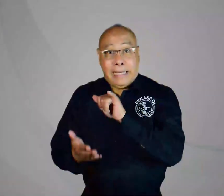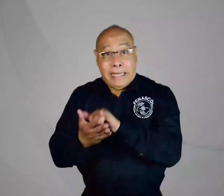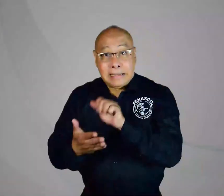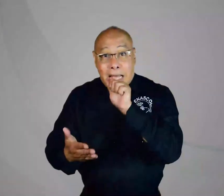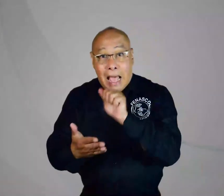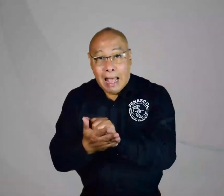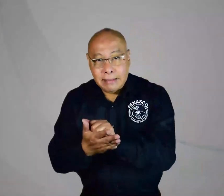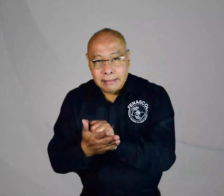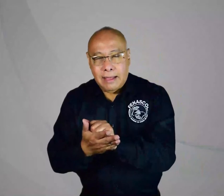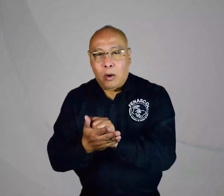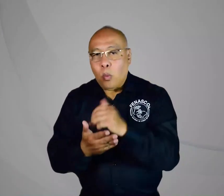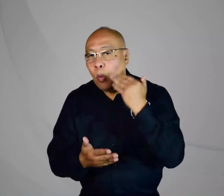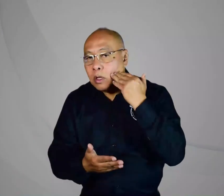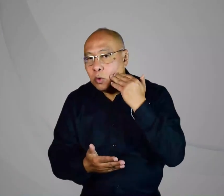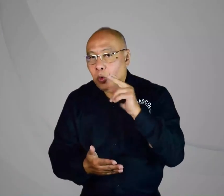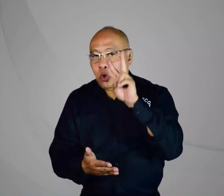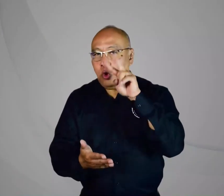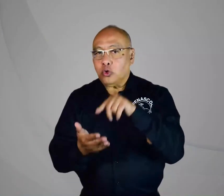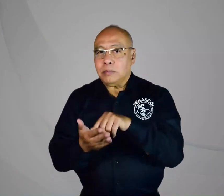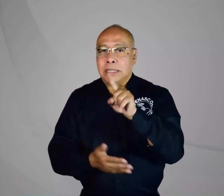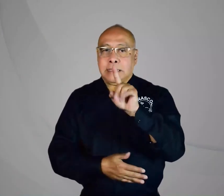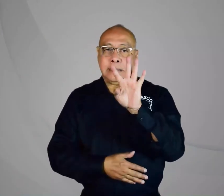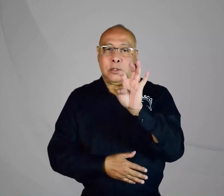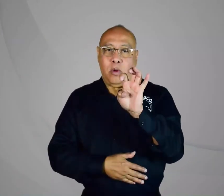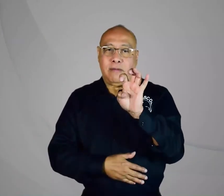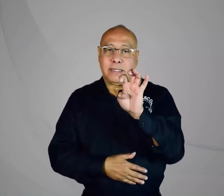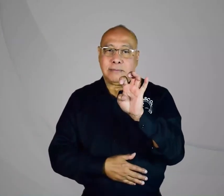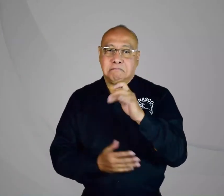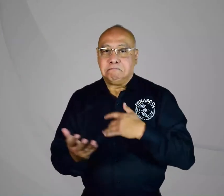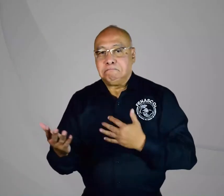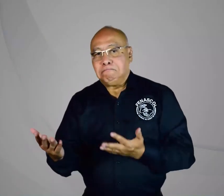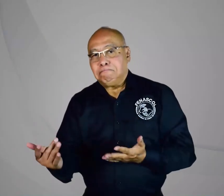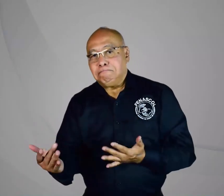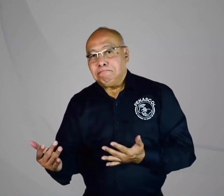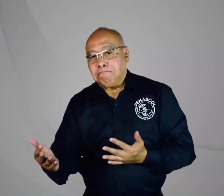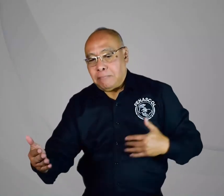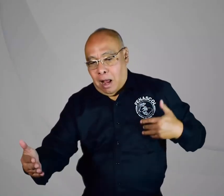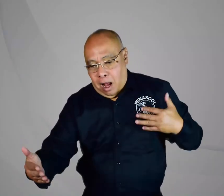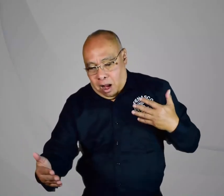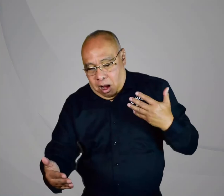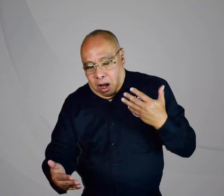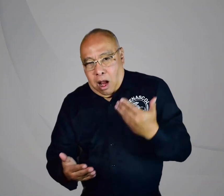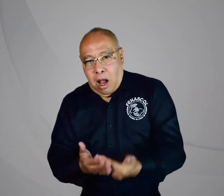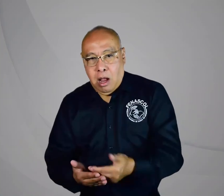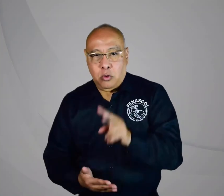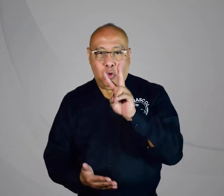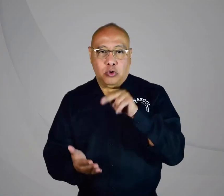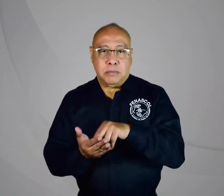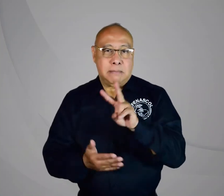Esta acta fue firmada en el año 2019. Sin embargo, hasta la fecha no hemos tenido